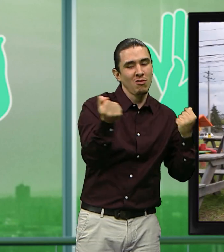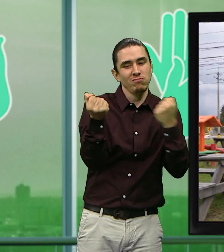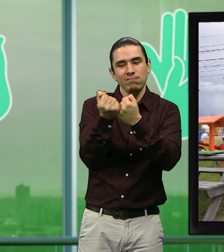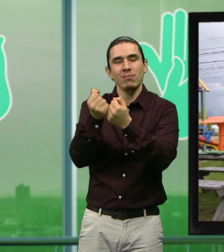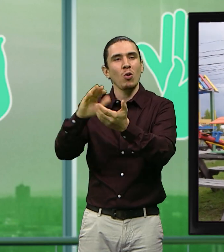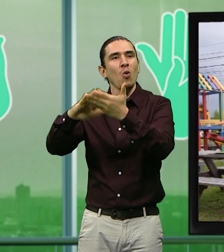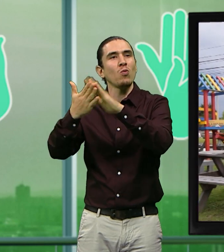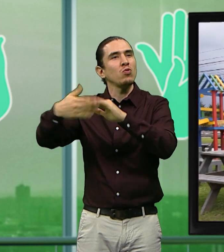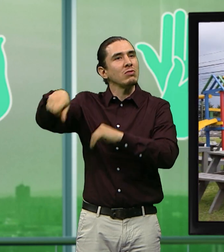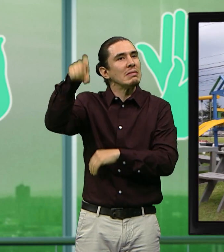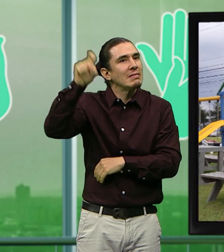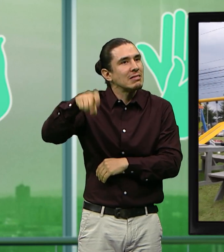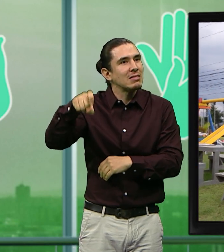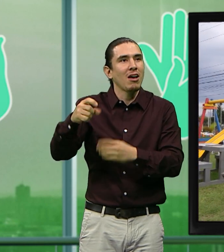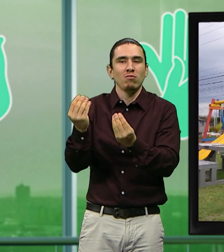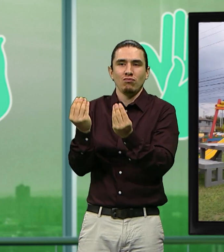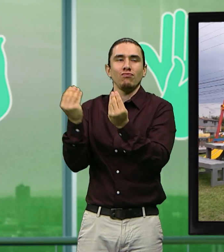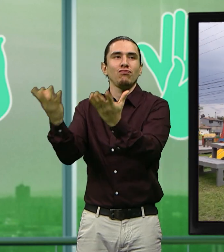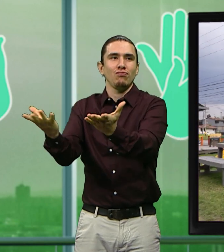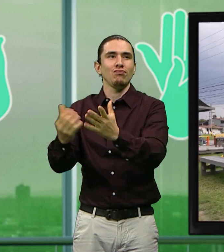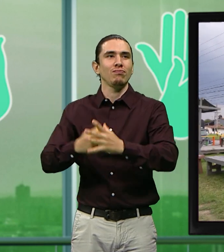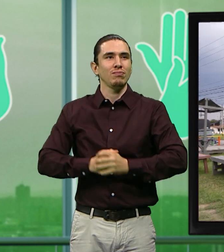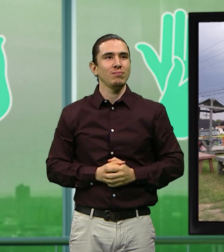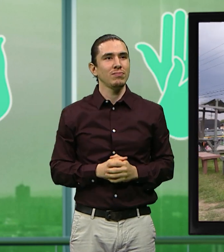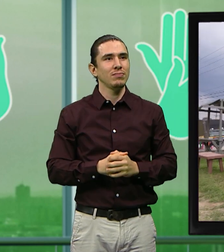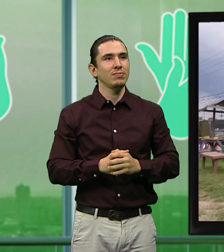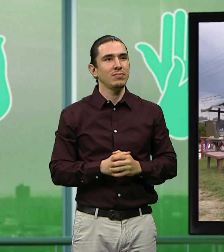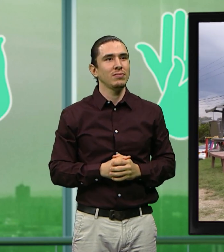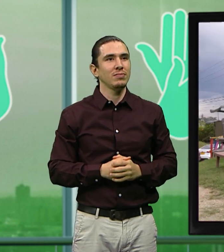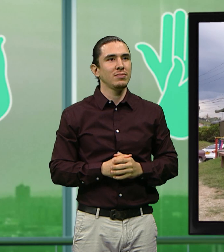es lo que usamos para beneficiar a todas las comunidades.